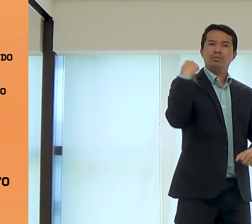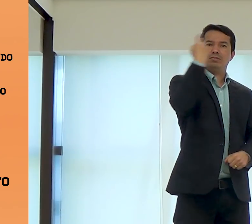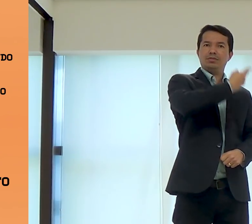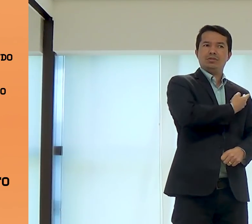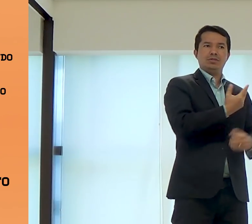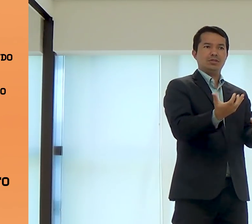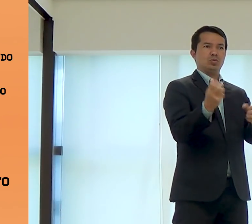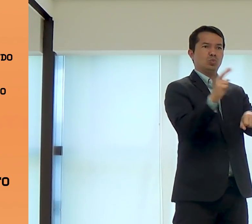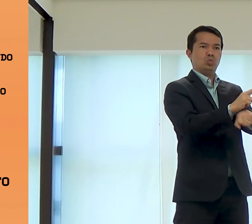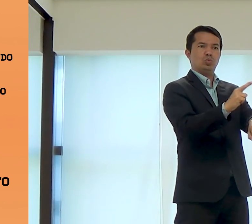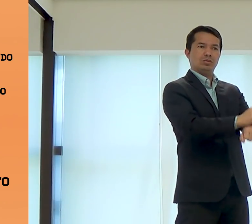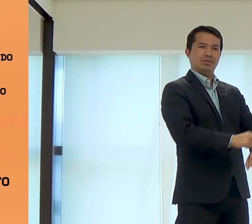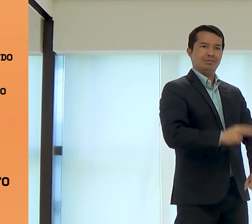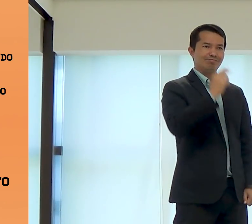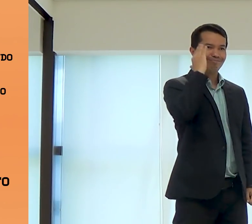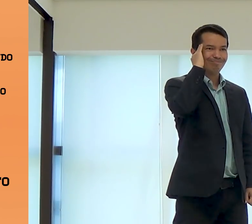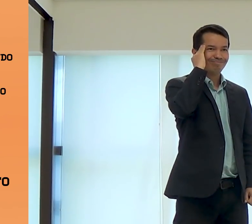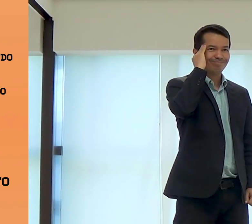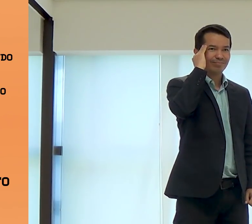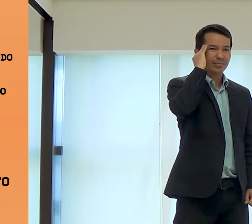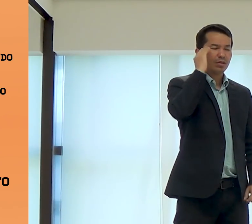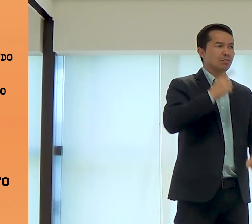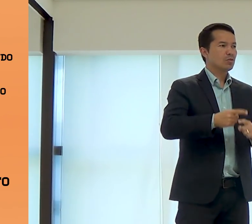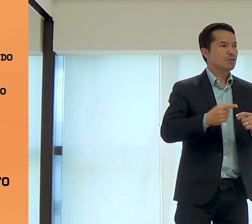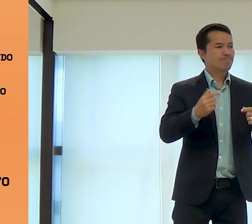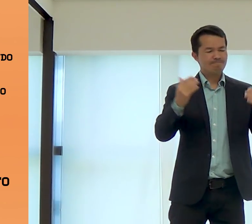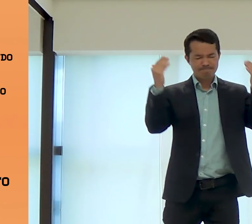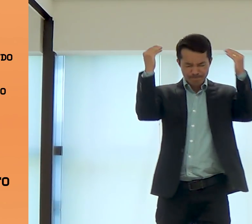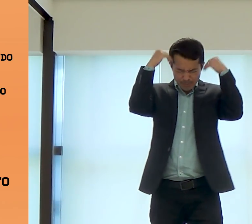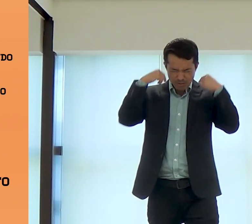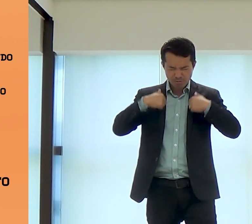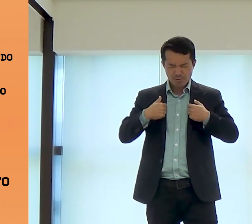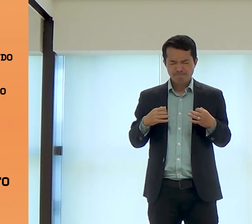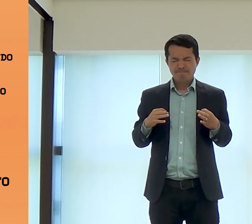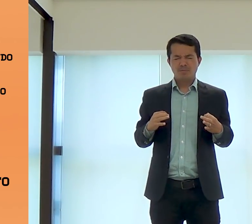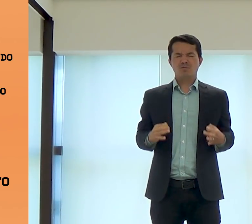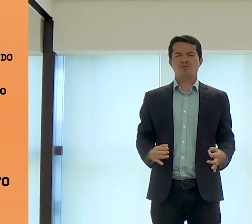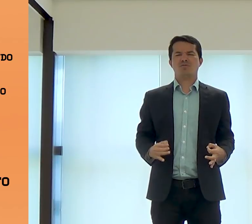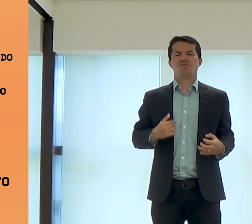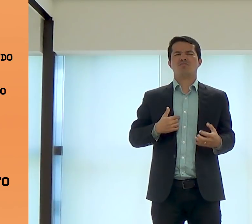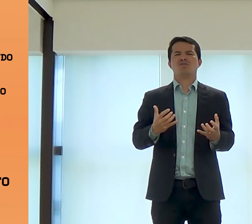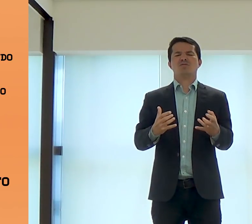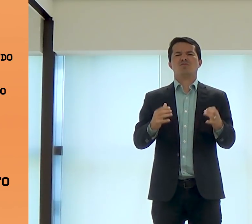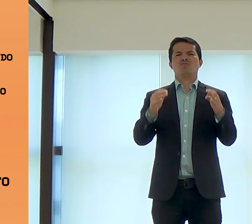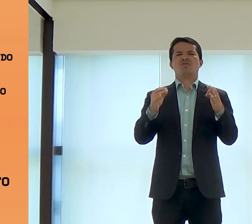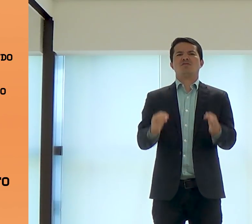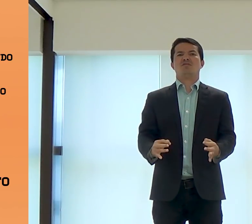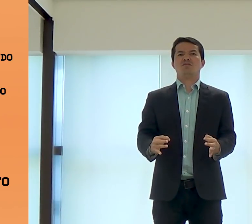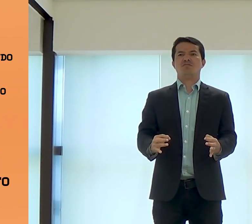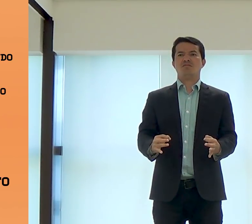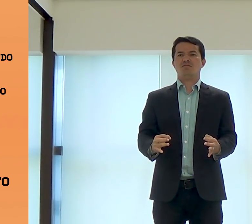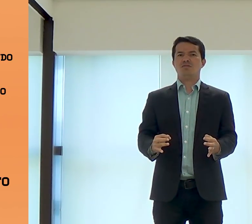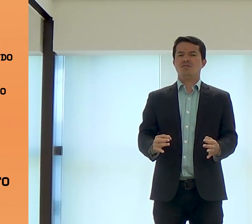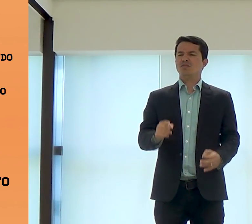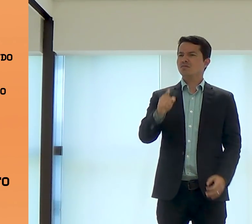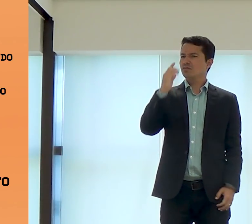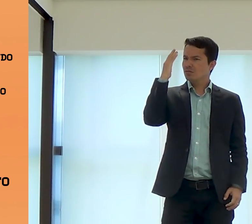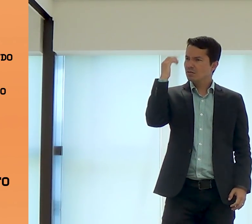apedrejada. Ele tinha a responsabilidade de cuidar de Maria. Ele cresceu